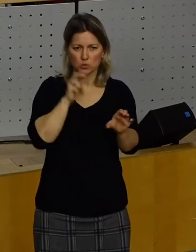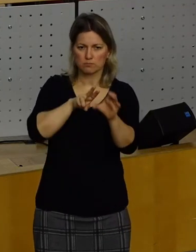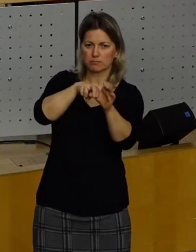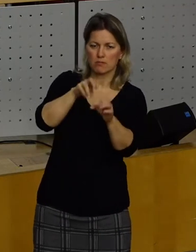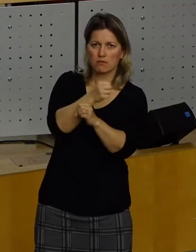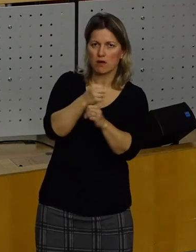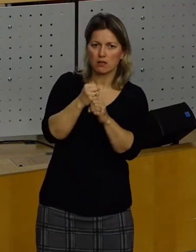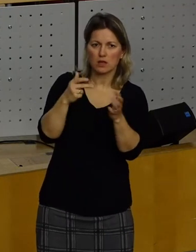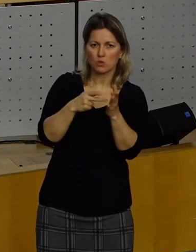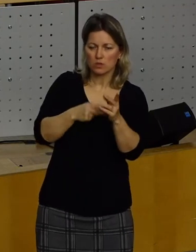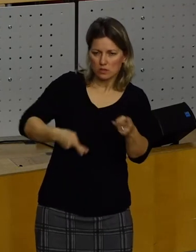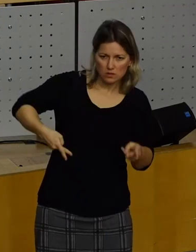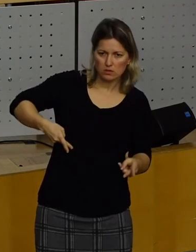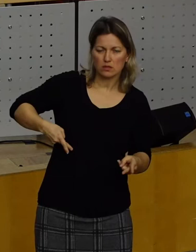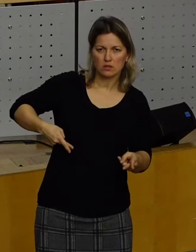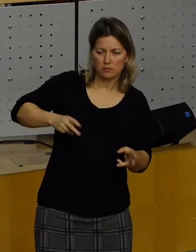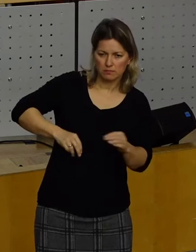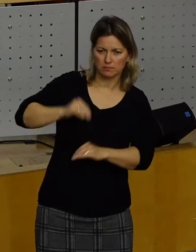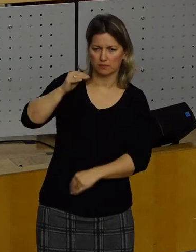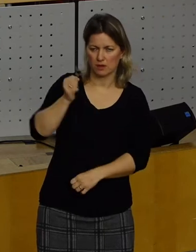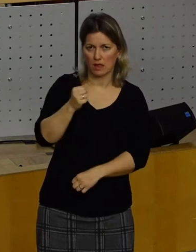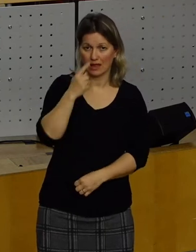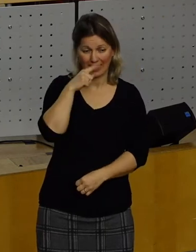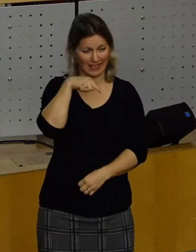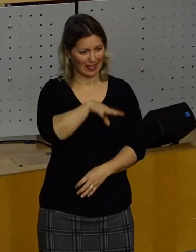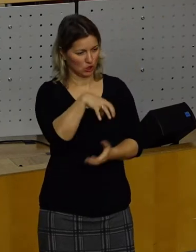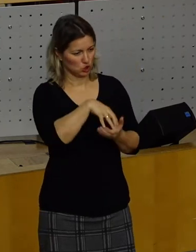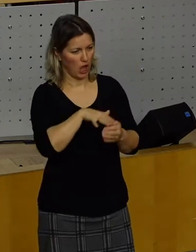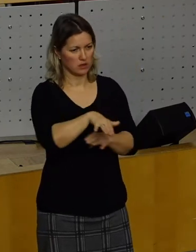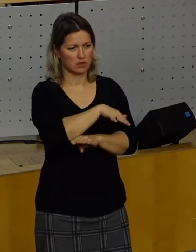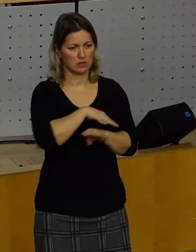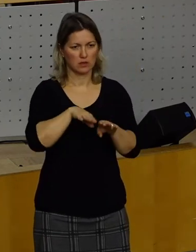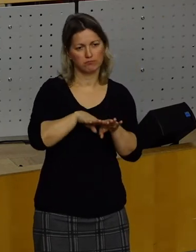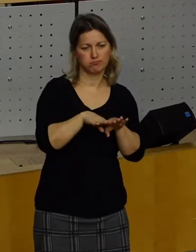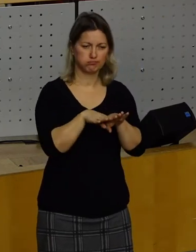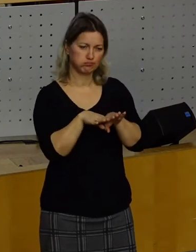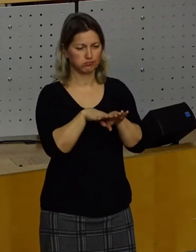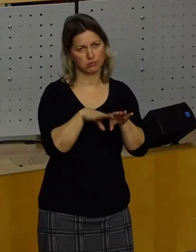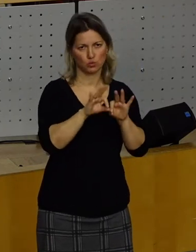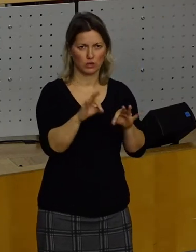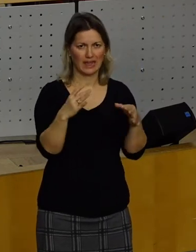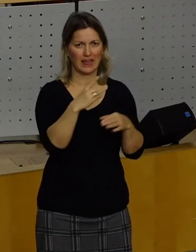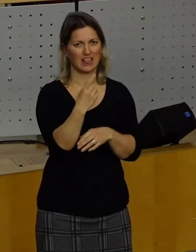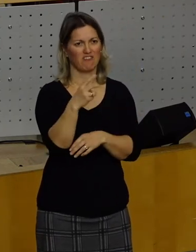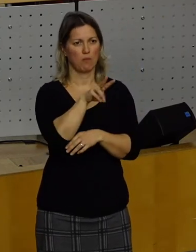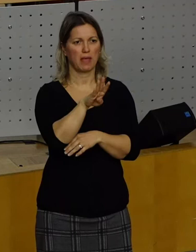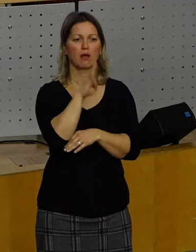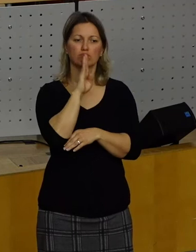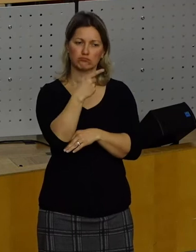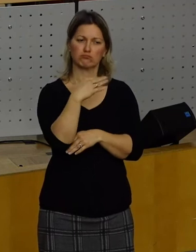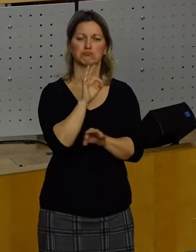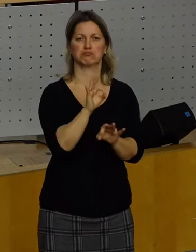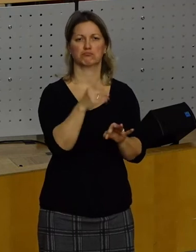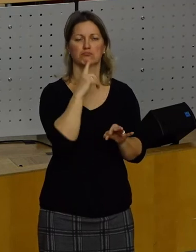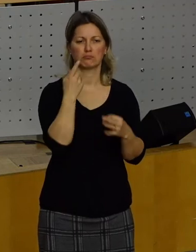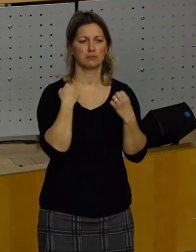weil da einfach Treppen sind. In der Innenstadt funktioniert das ausgesprochen gut. Der DVB hat das gut im Griff. In den